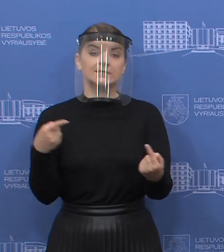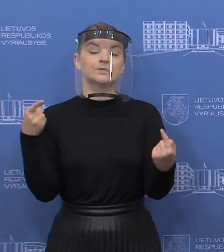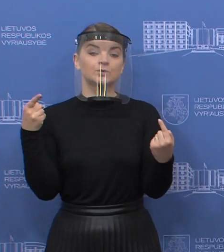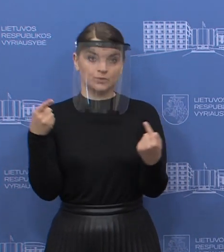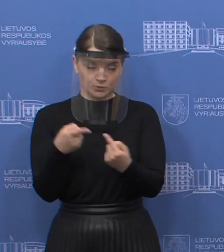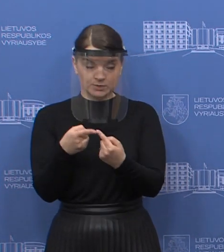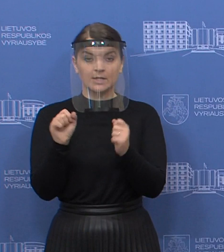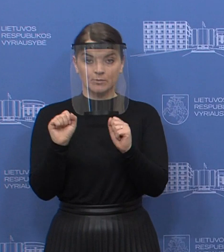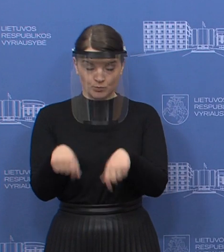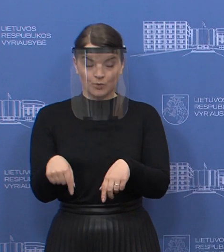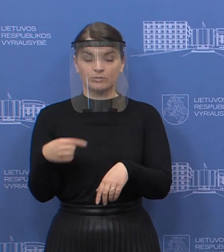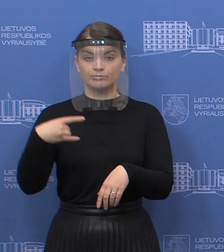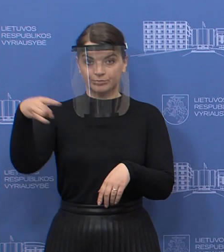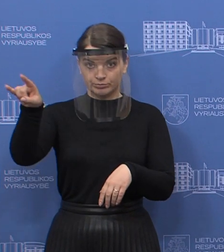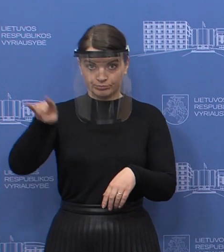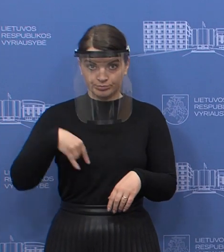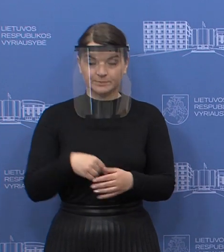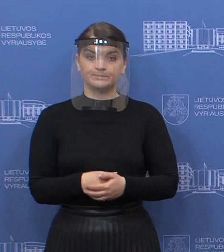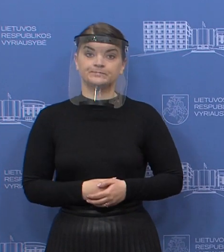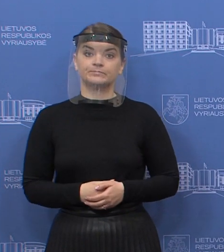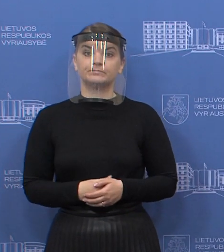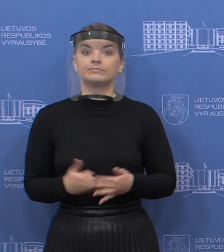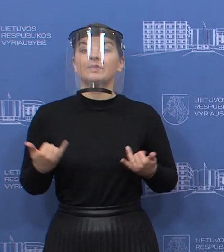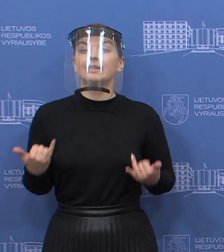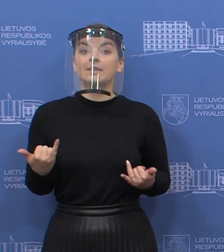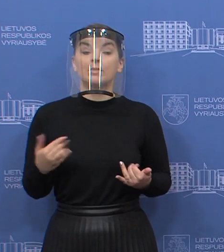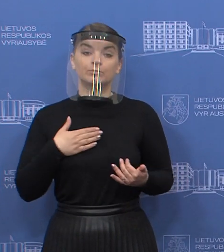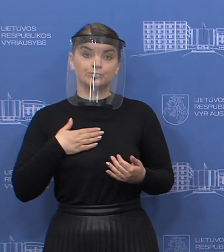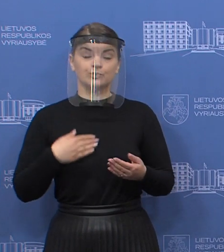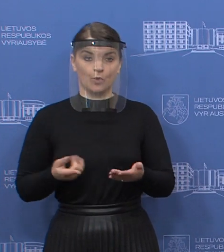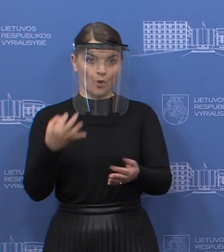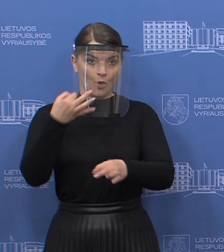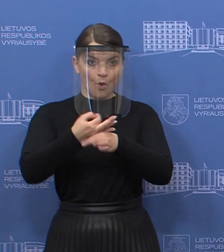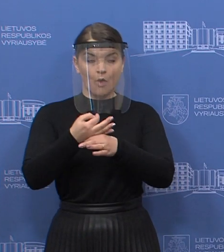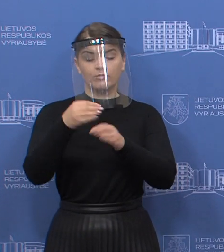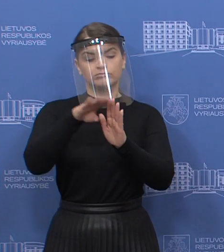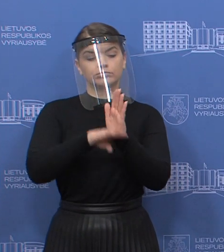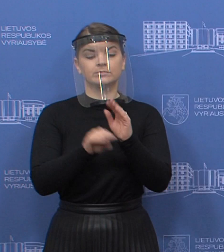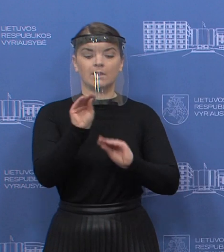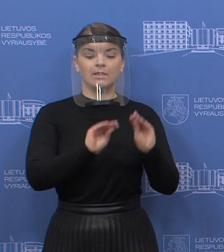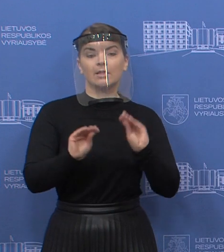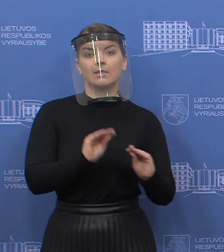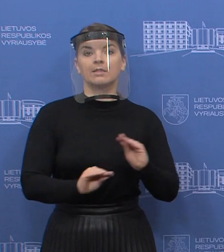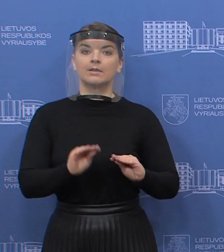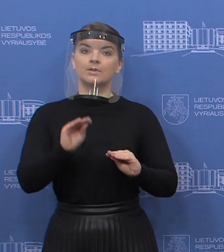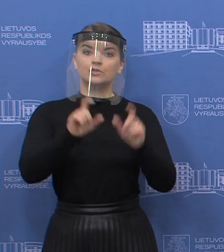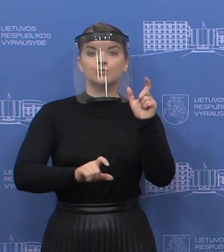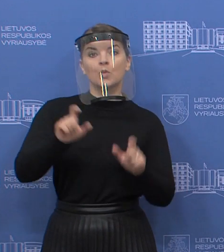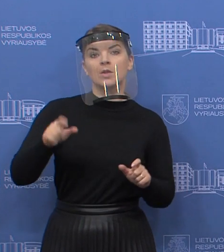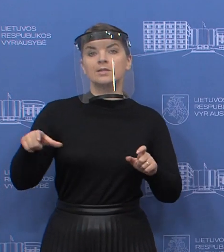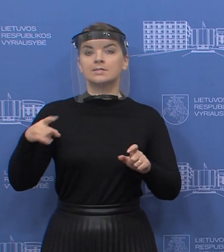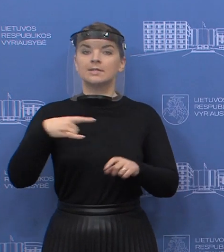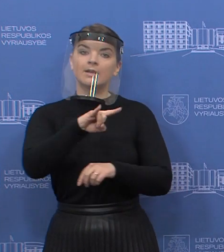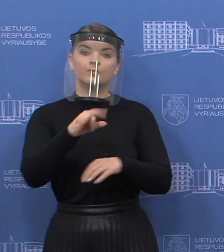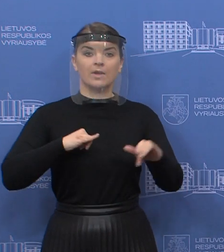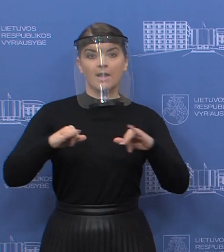vėlgi tik tai režimas bus nustatytas mūsų operacijos vadovo, kaip turi elgtis ir atrodyti keliaiviai lėktuve. Jeigu